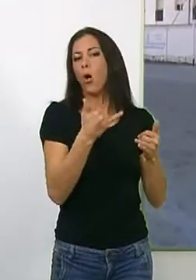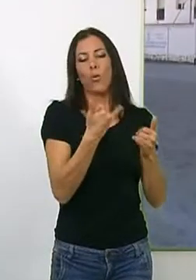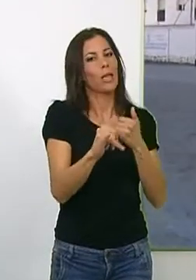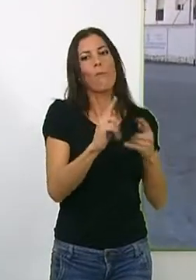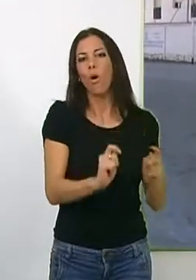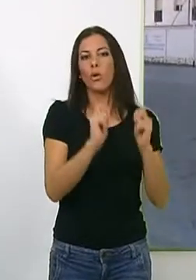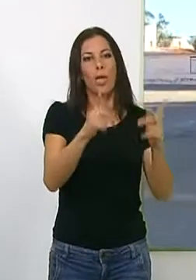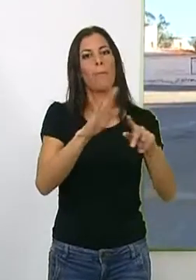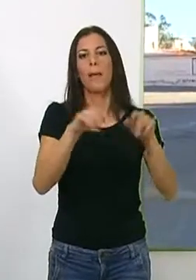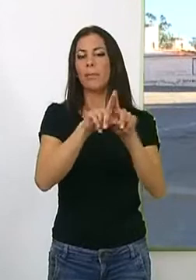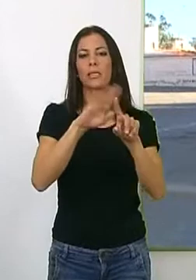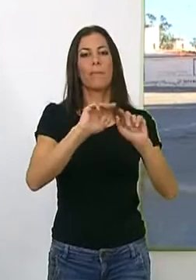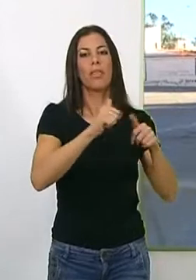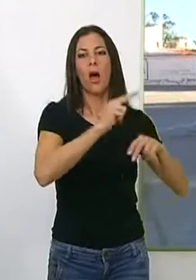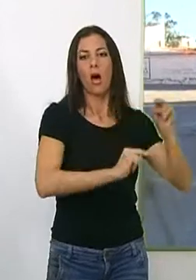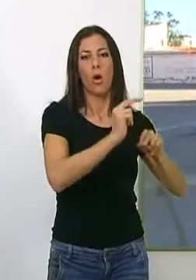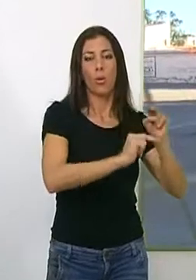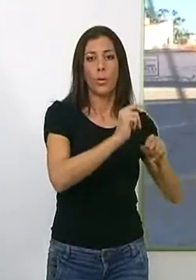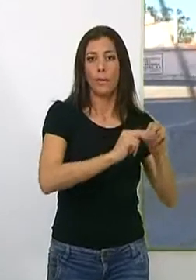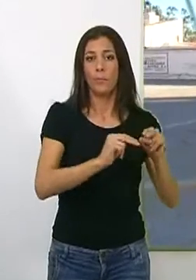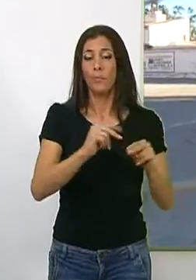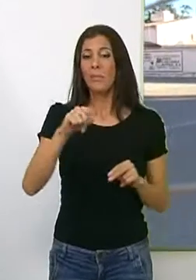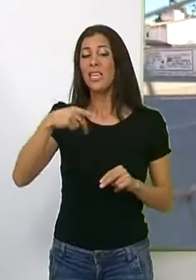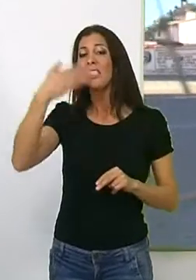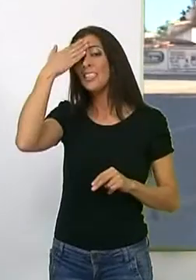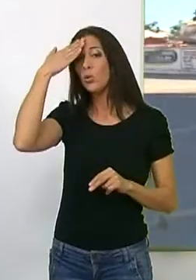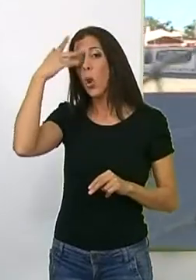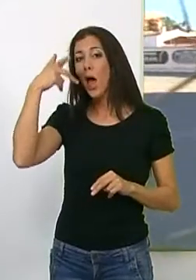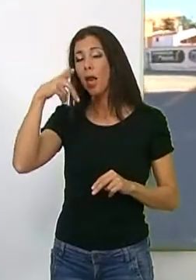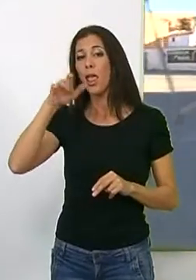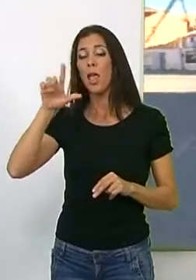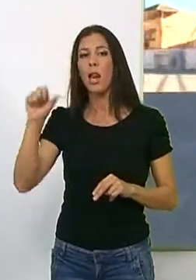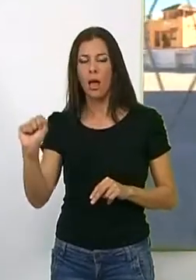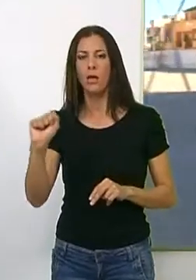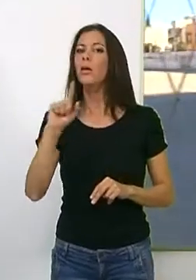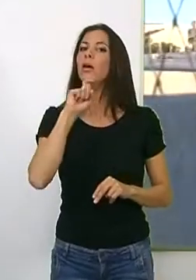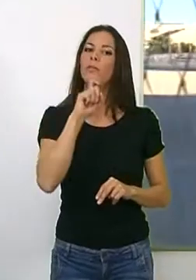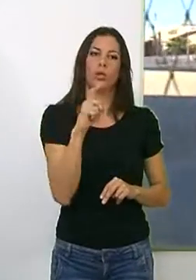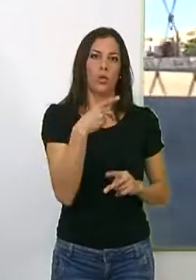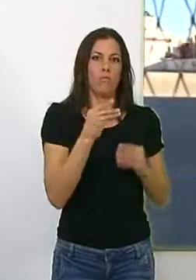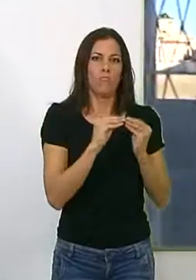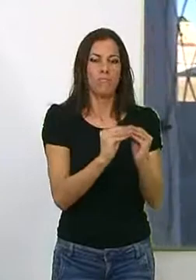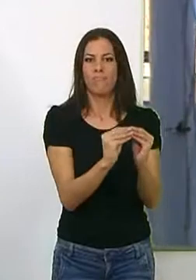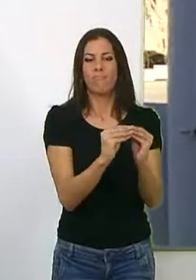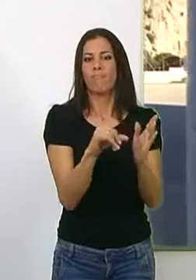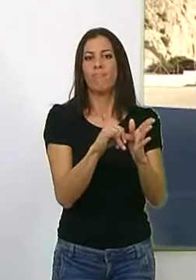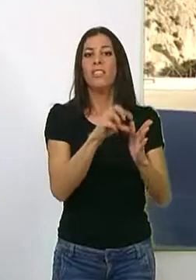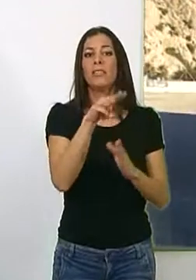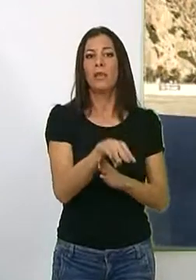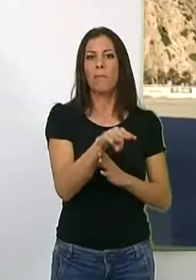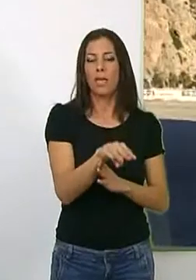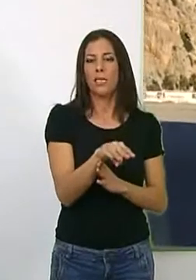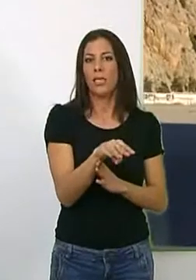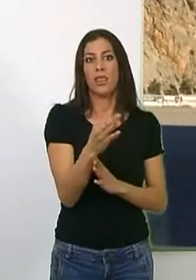definitiva y podrán comenzar las obras. La titular de la ELA comentó que la actuación tiene un plazo de ejecución de tres meses,